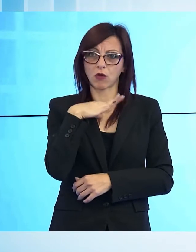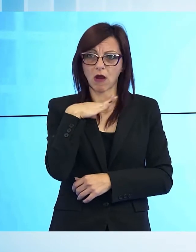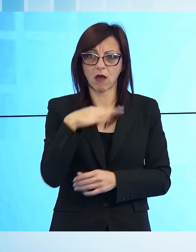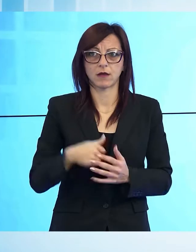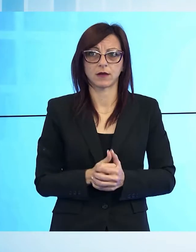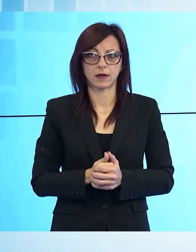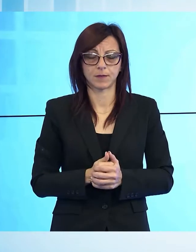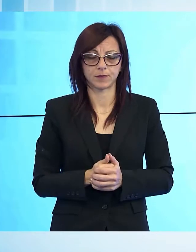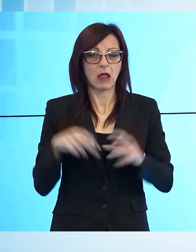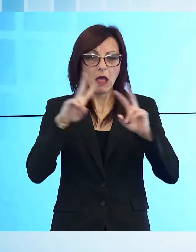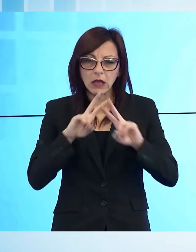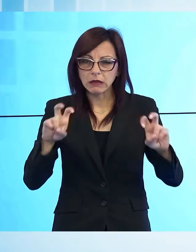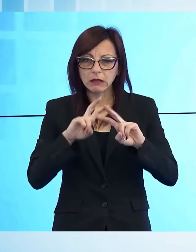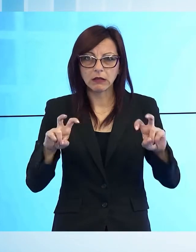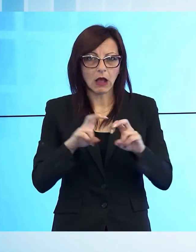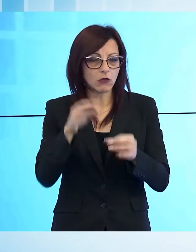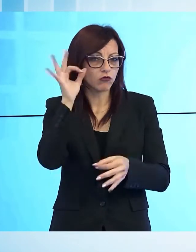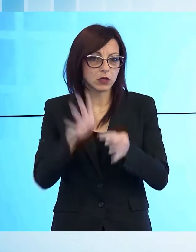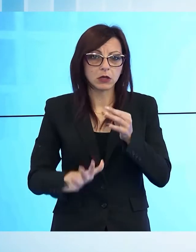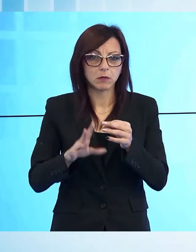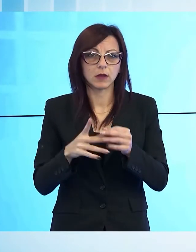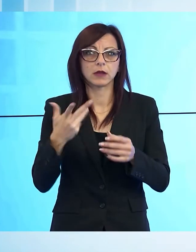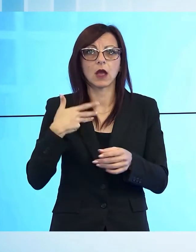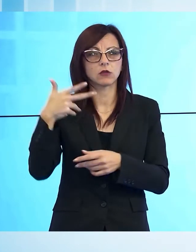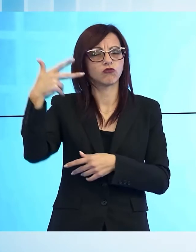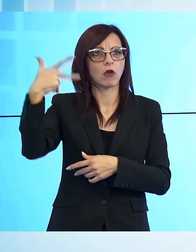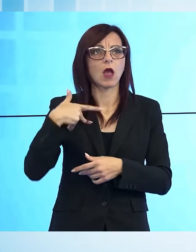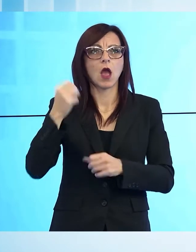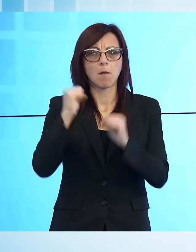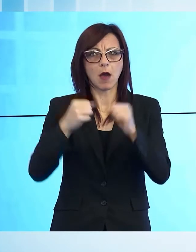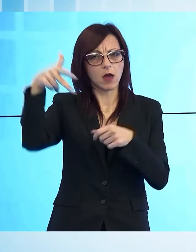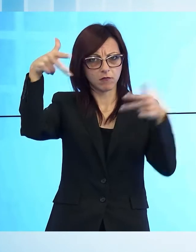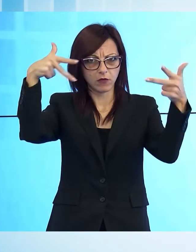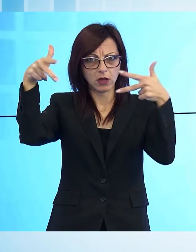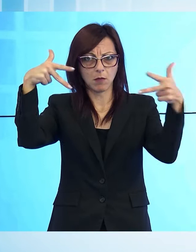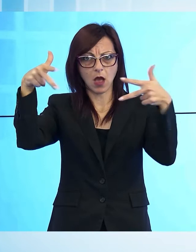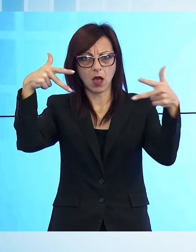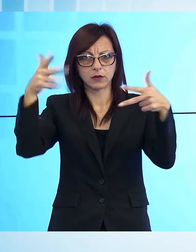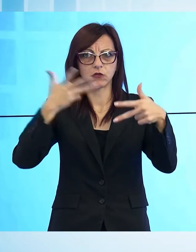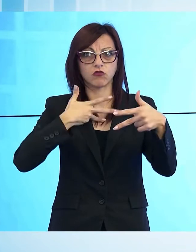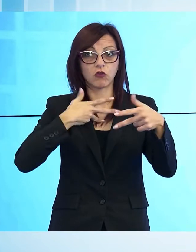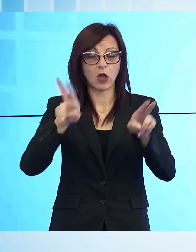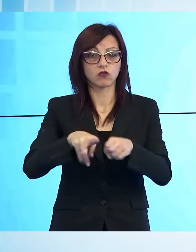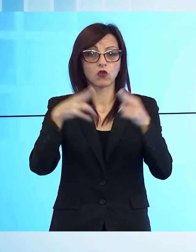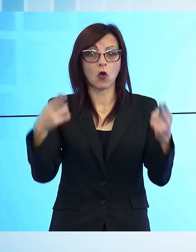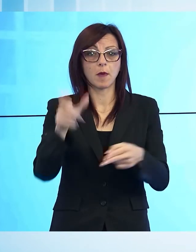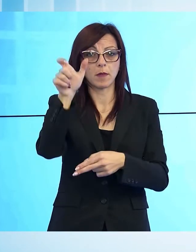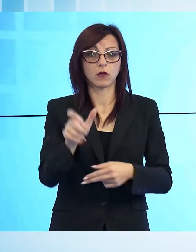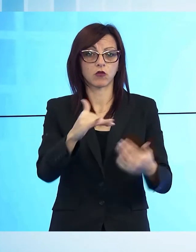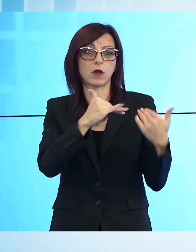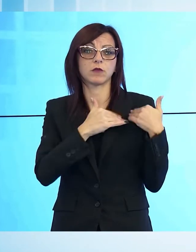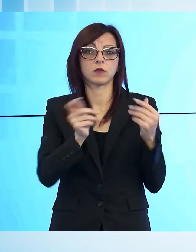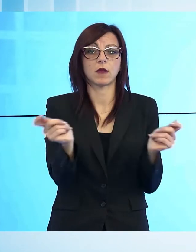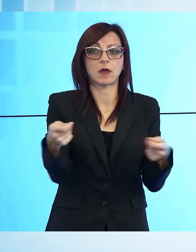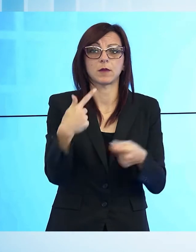state le indagini che, grazie anche ai filmati del locale messi a disposizione dal proprietario, hanno permesso l'individuazione dell'autore della rapina che